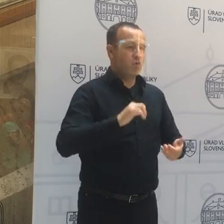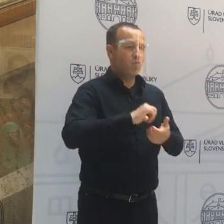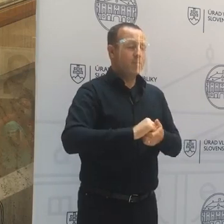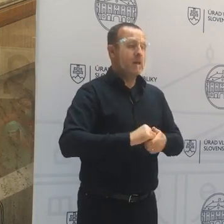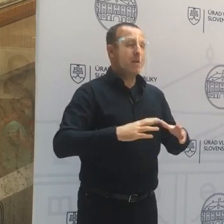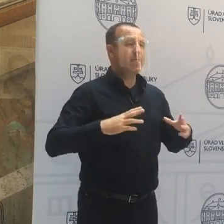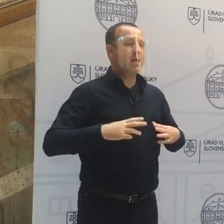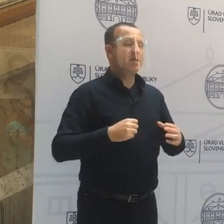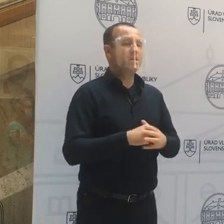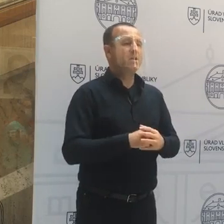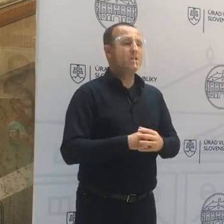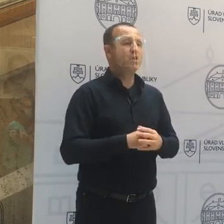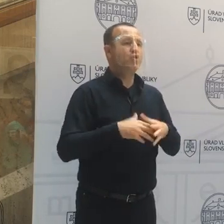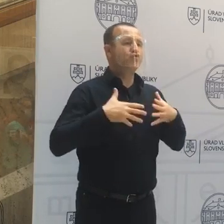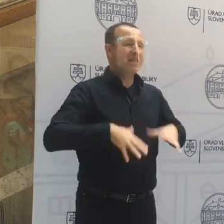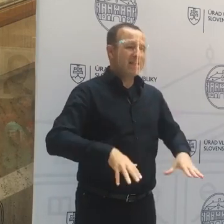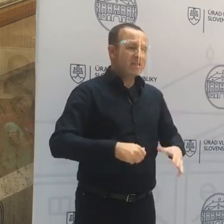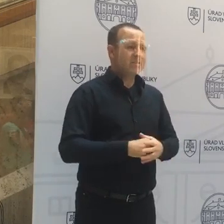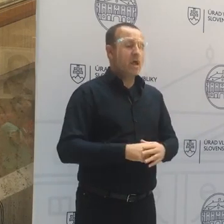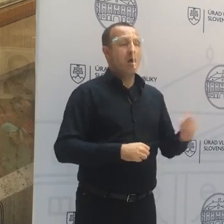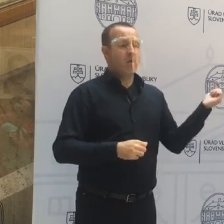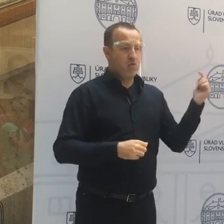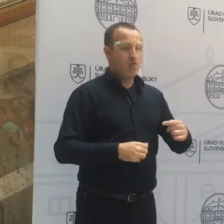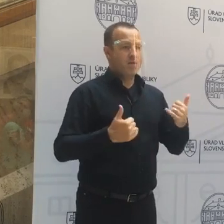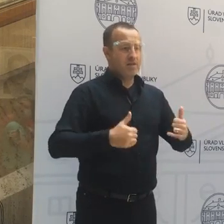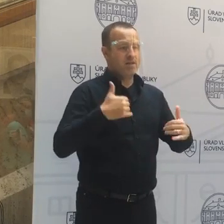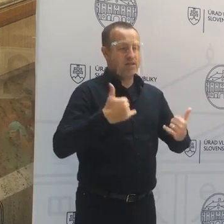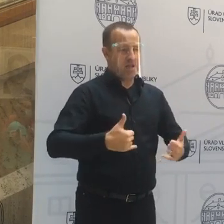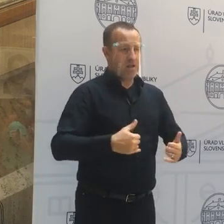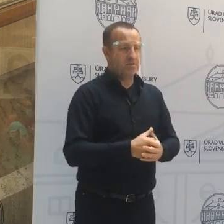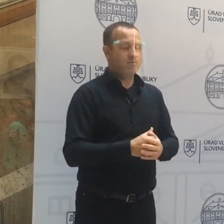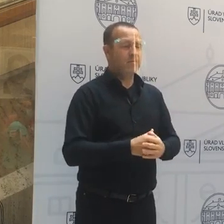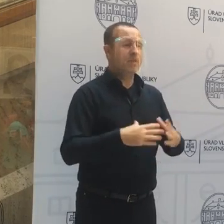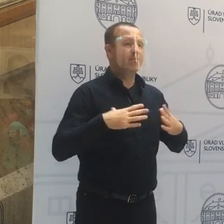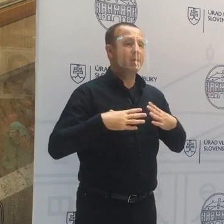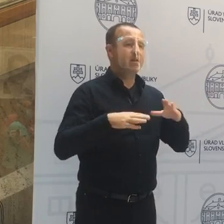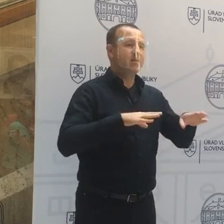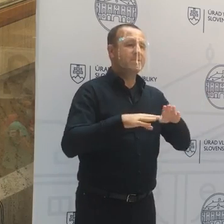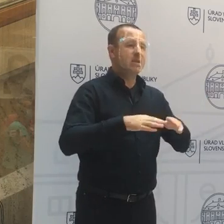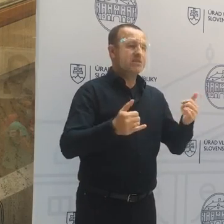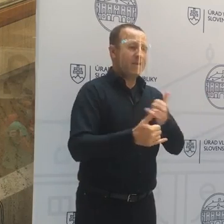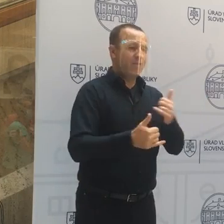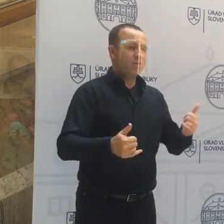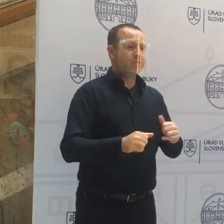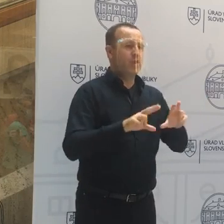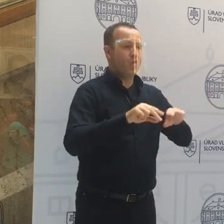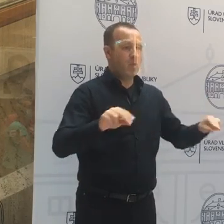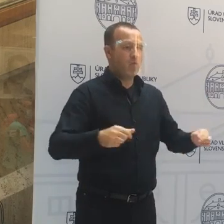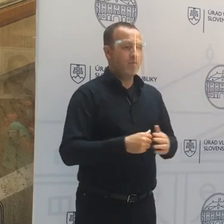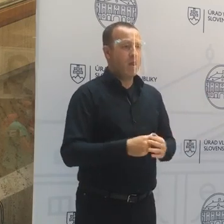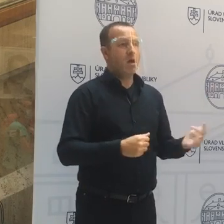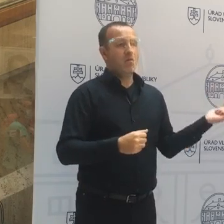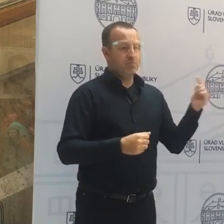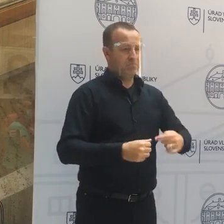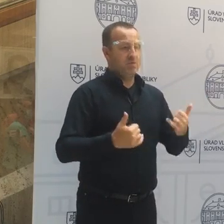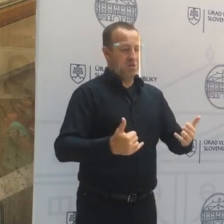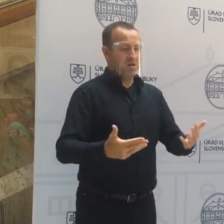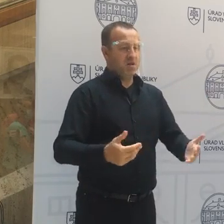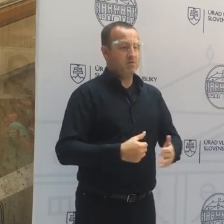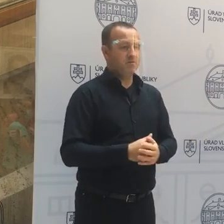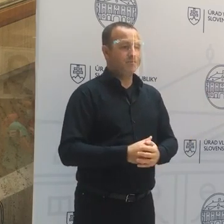pani Žitňanská, chodí aj teraz. Chodila pani ministerka spravodlivosti, chodí aj teraz.